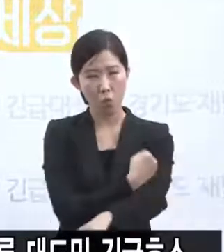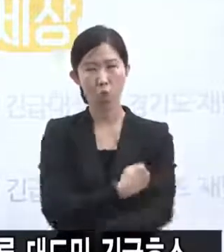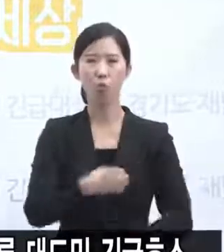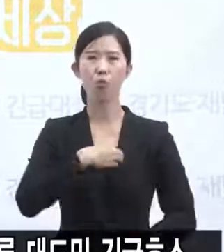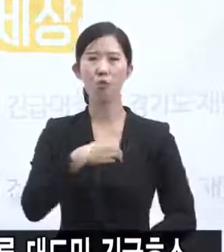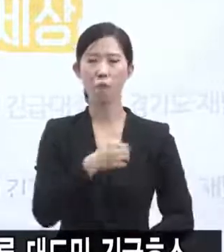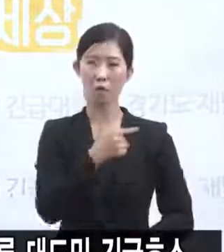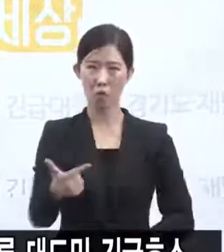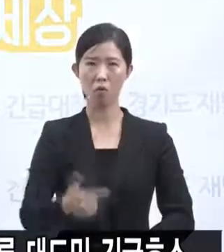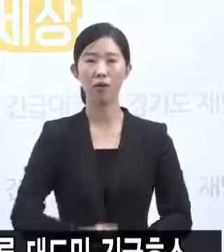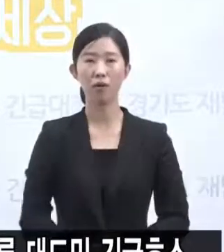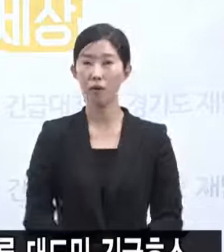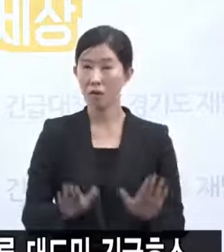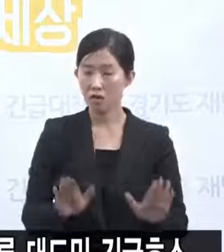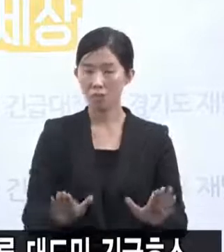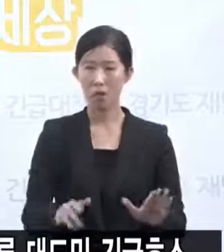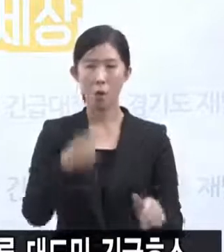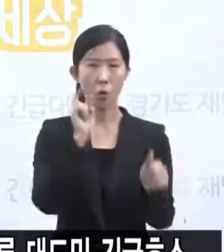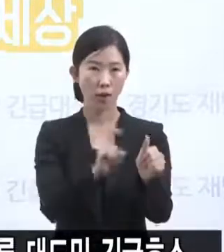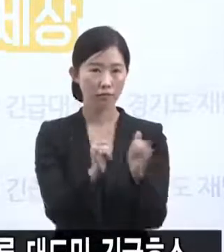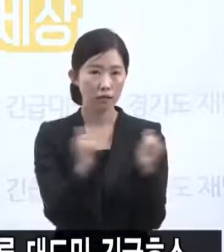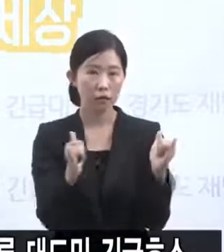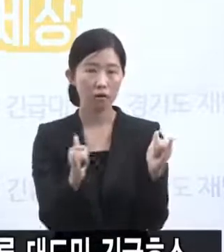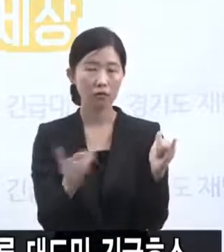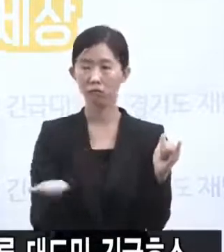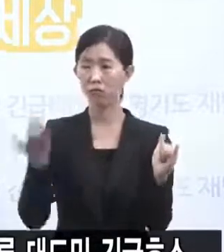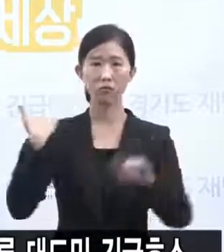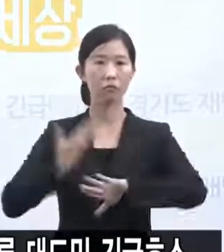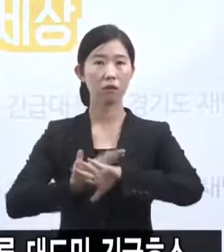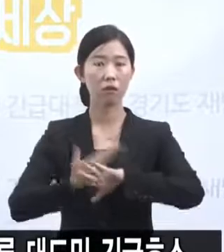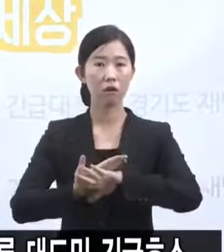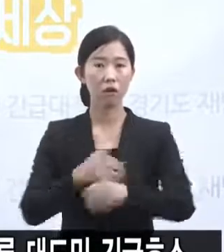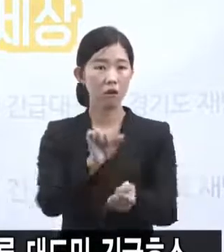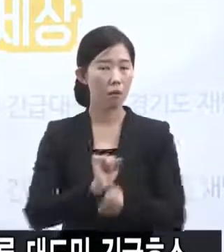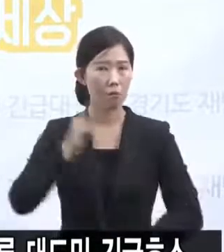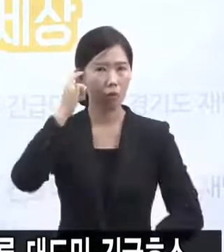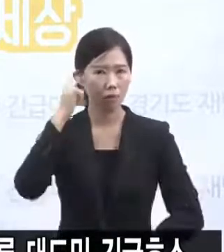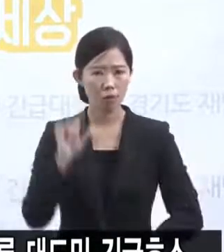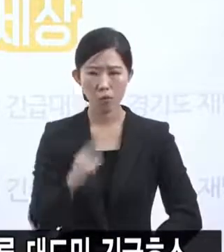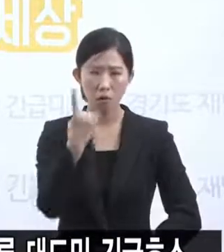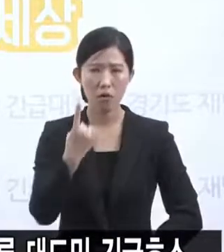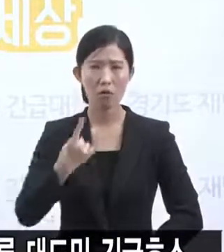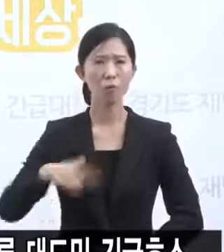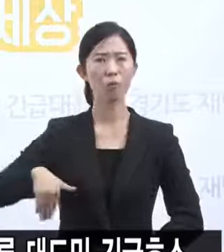이번 확진자는 이전에 비해 감염원을 알 수 없는 경우가 유난히 많습니다.